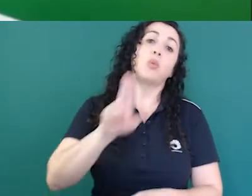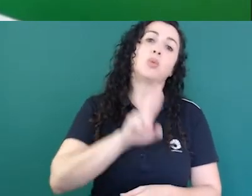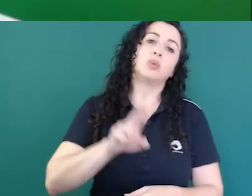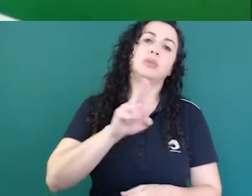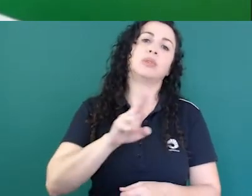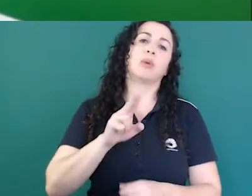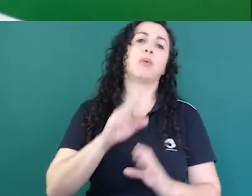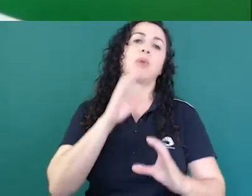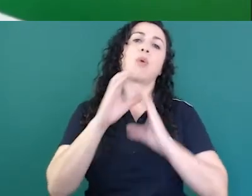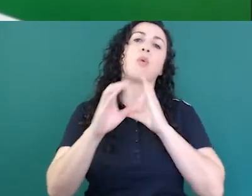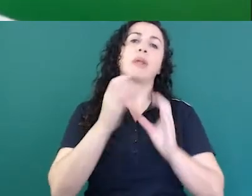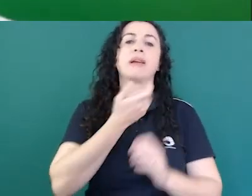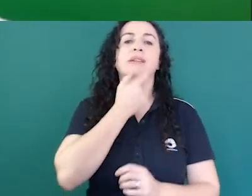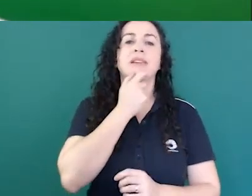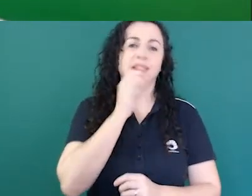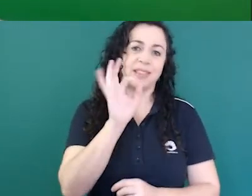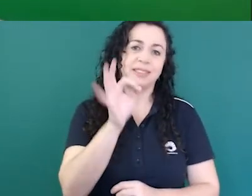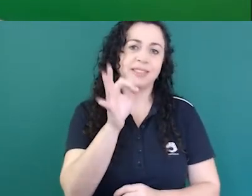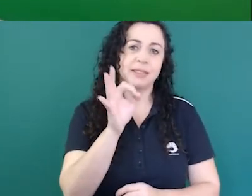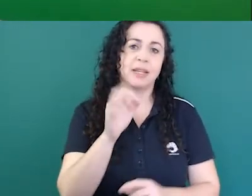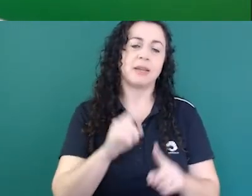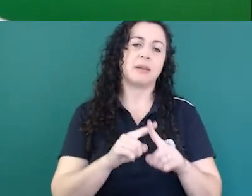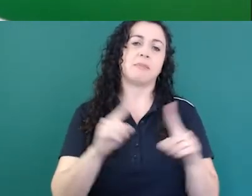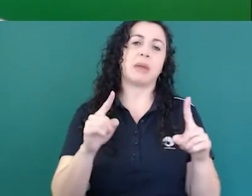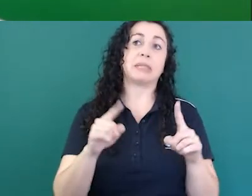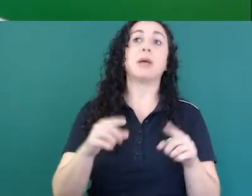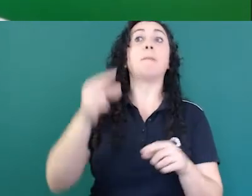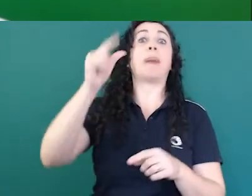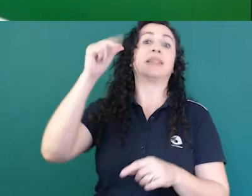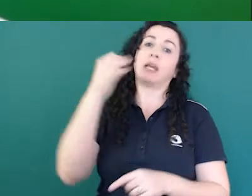comunicar internacionalmente, como já foi mais o francês também. Sim,